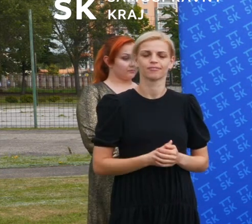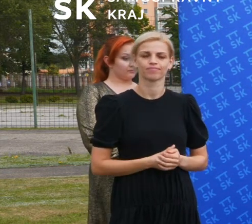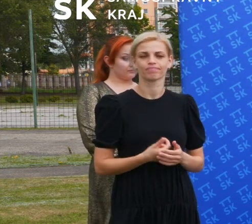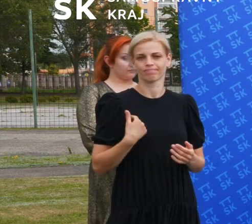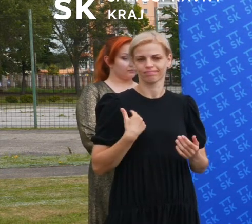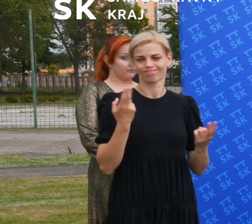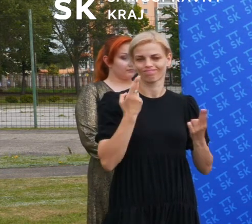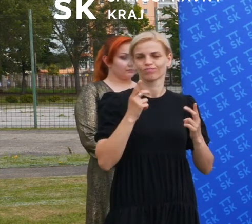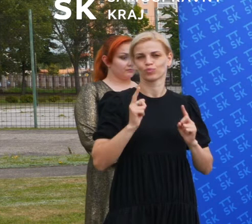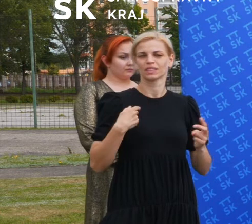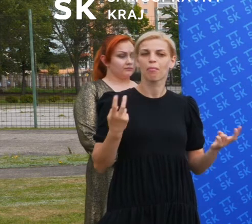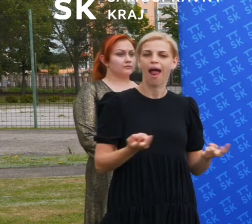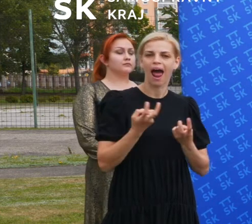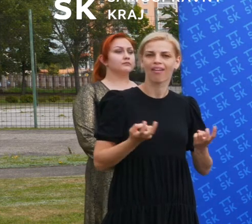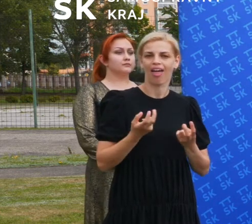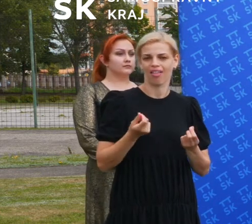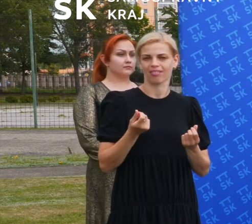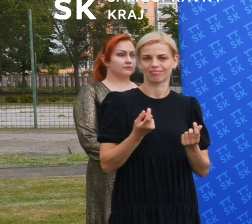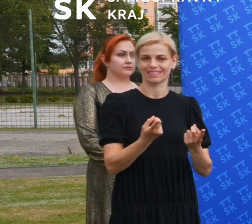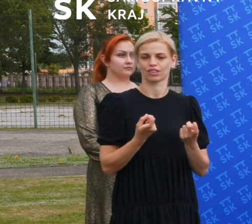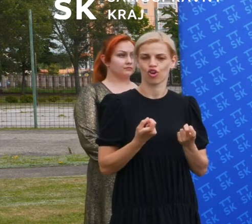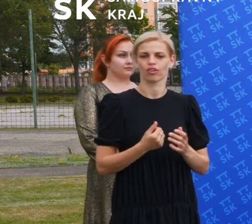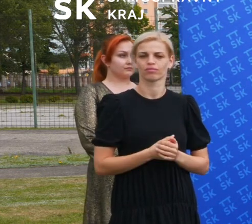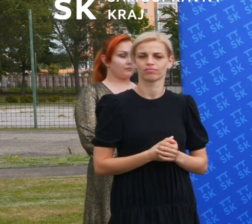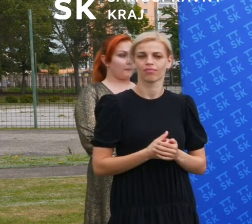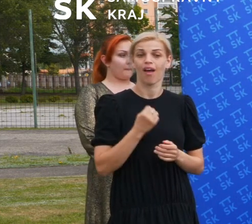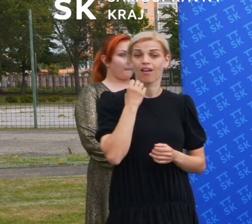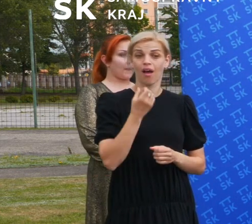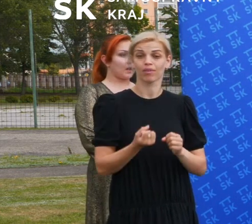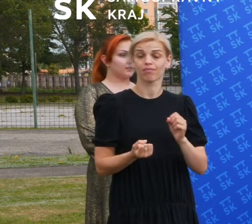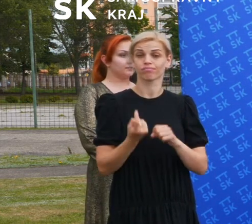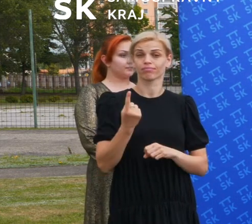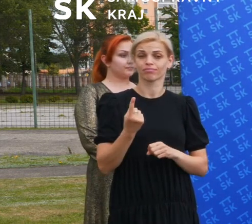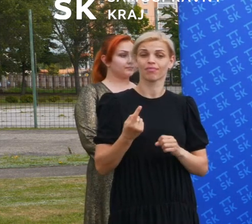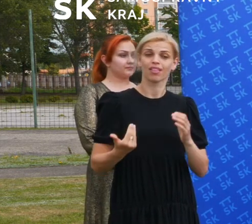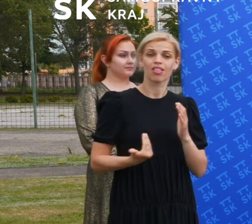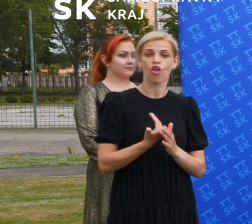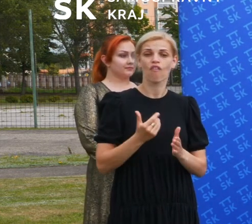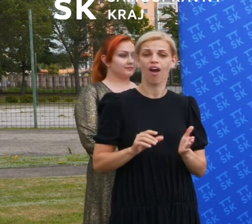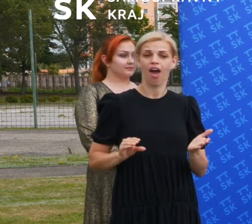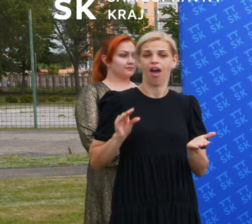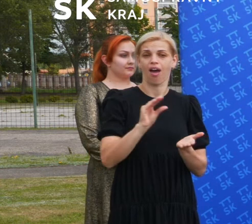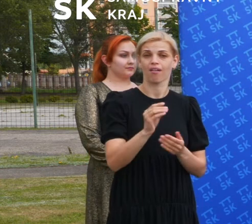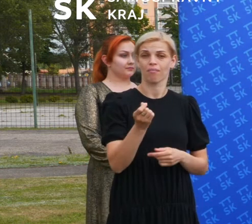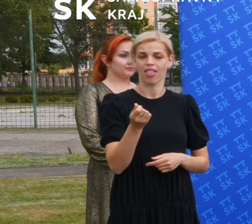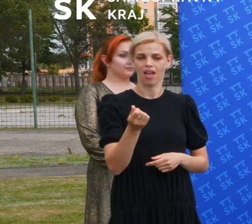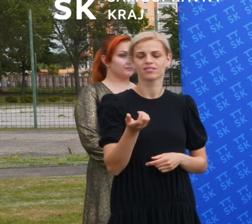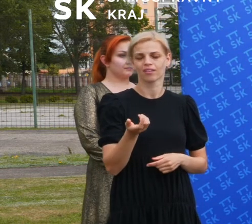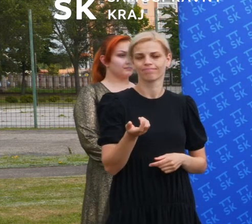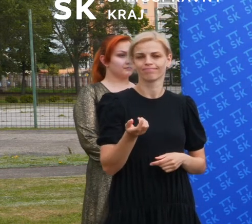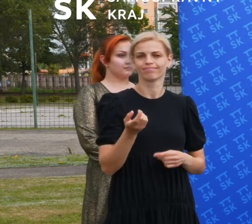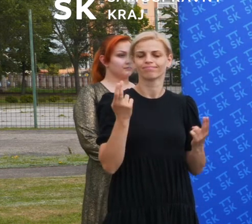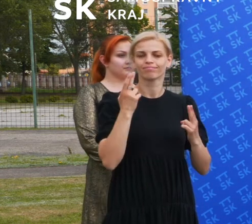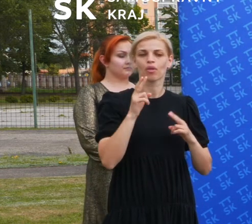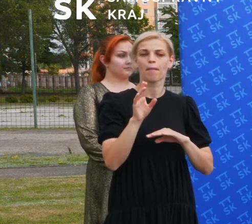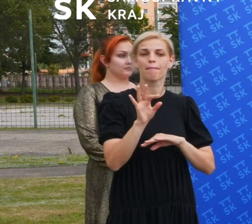ak sa objaví nejaká ďalšia suma, to už bude len na vyšperkovávanie toho, aby sme ten